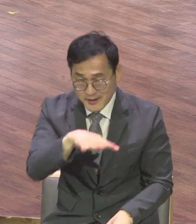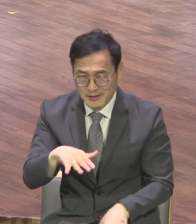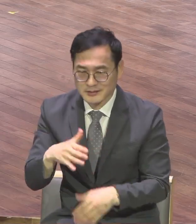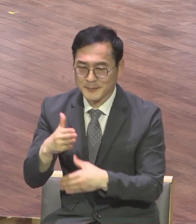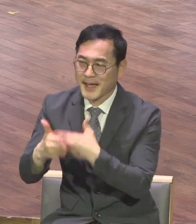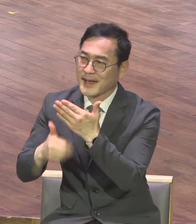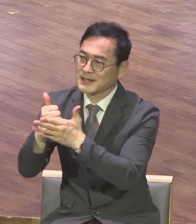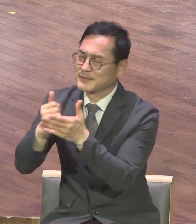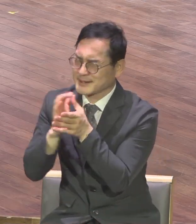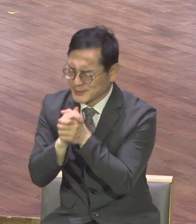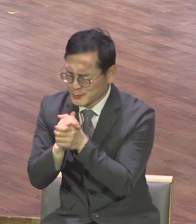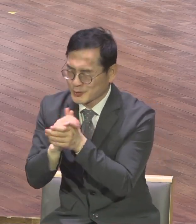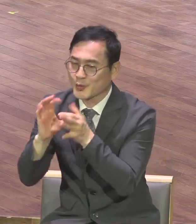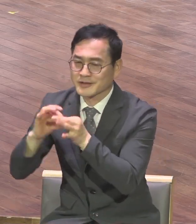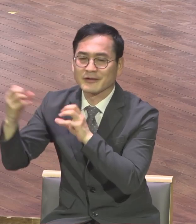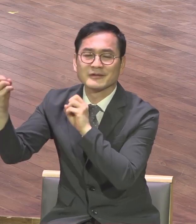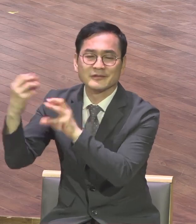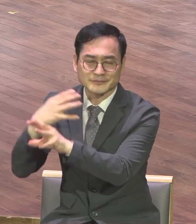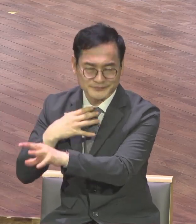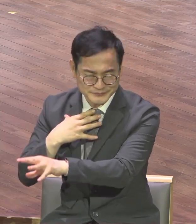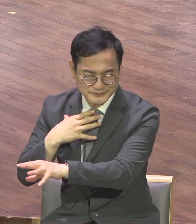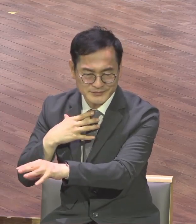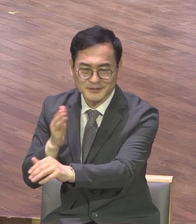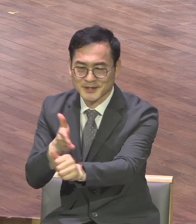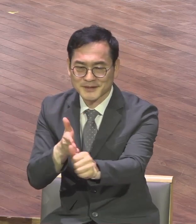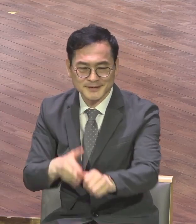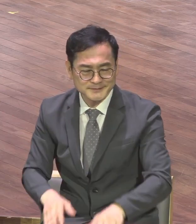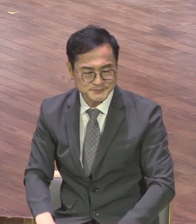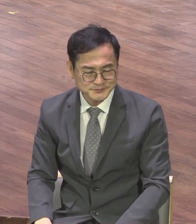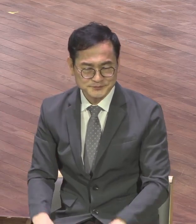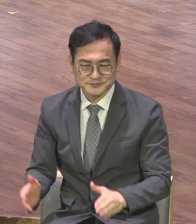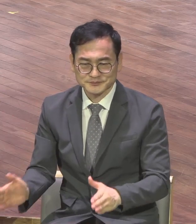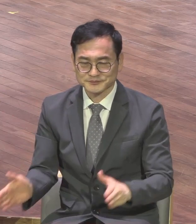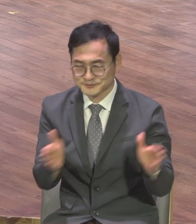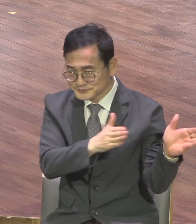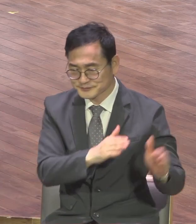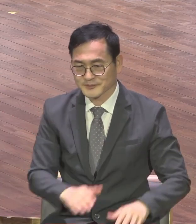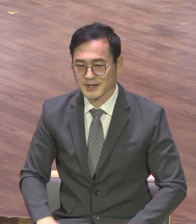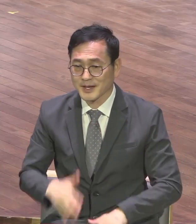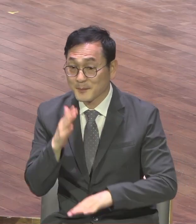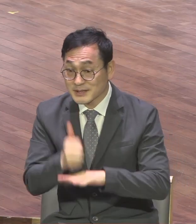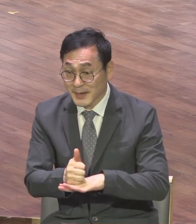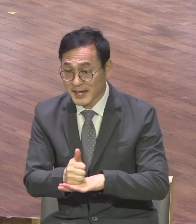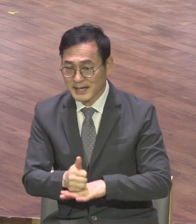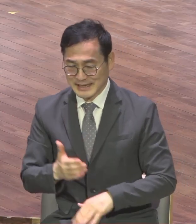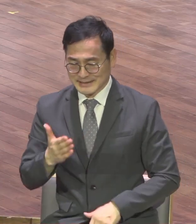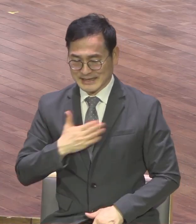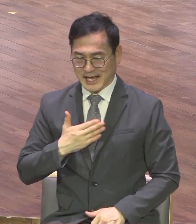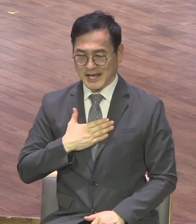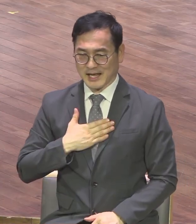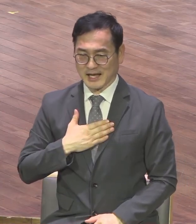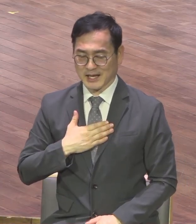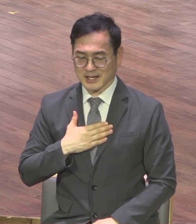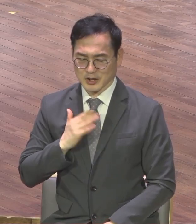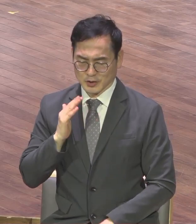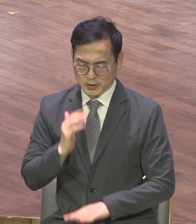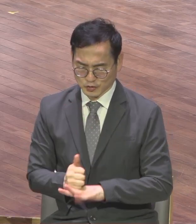나 하나 꽃이 되어 라는 제목의 시가 있습니다 나 하나 꽃이 되어 나 하나 꽃